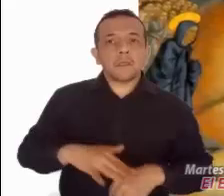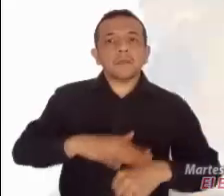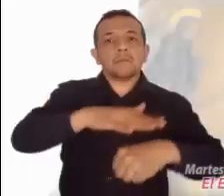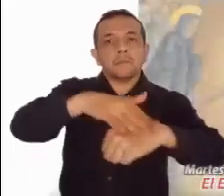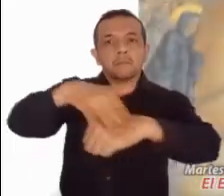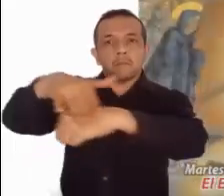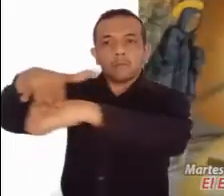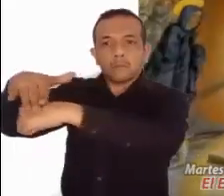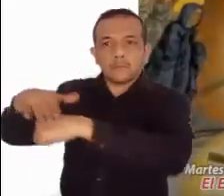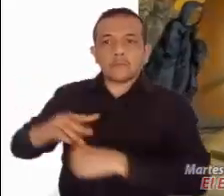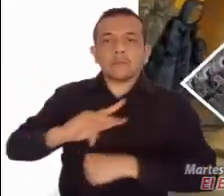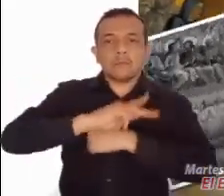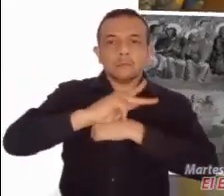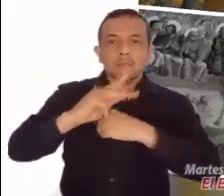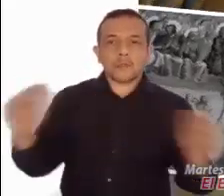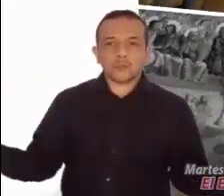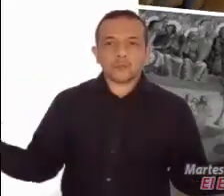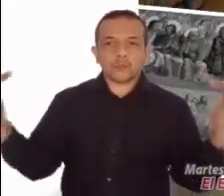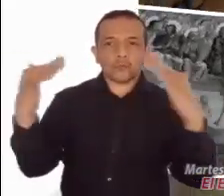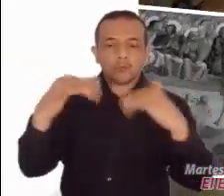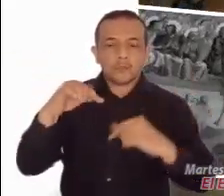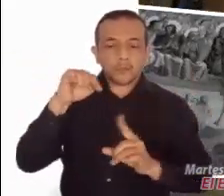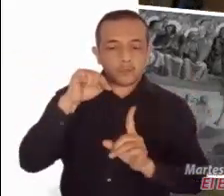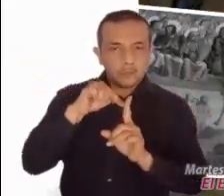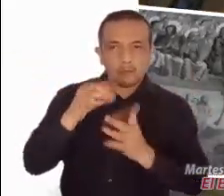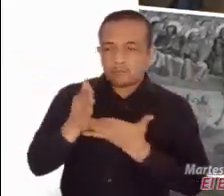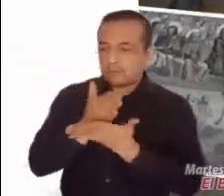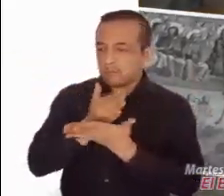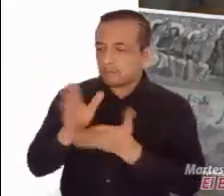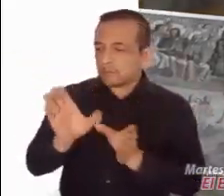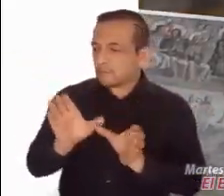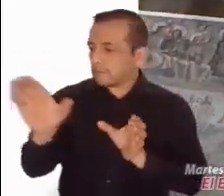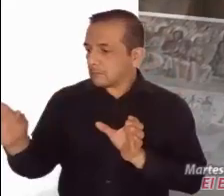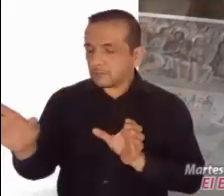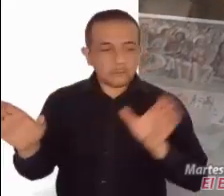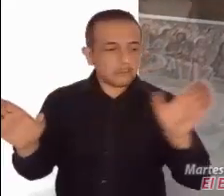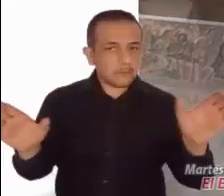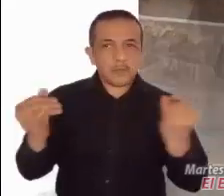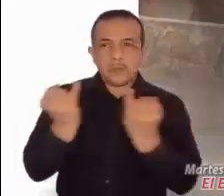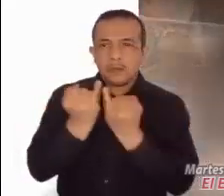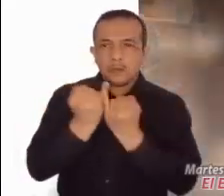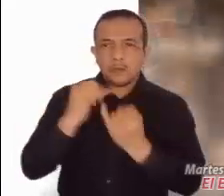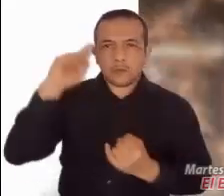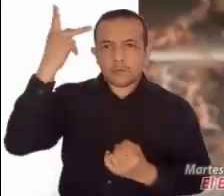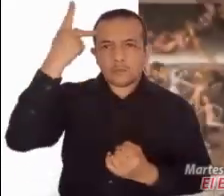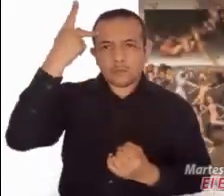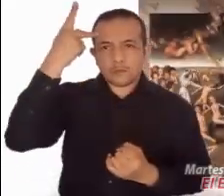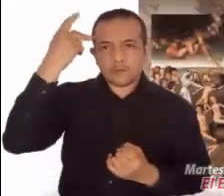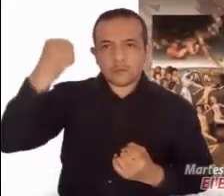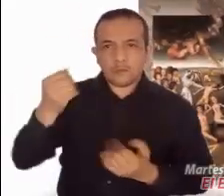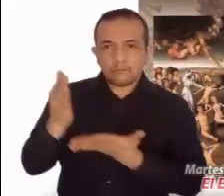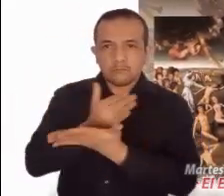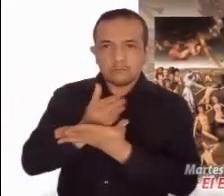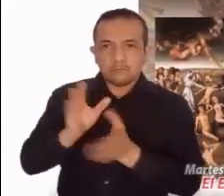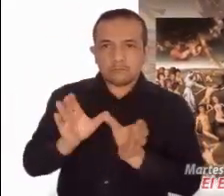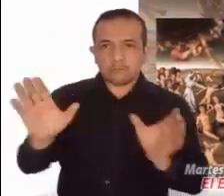congregadas ante él todas las naciones, y él apartará a los unos de los otros, como aparte el pastor a las ovejas